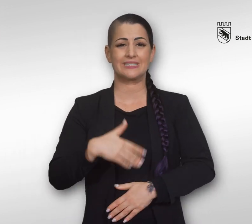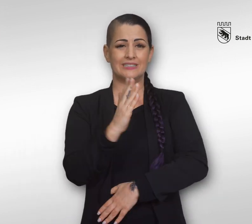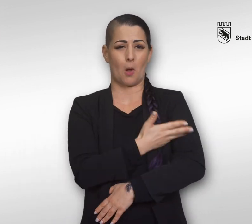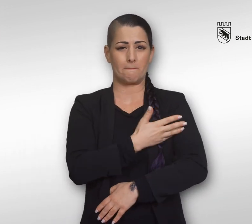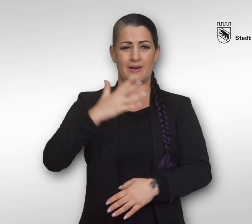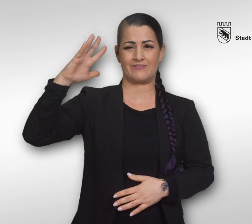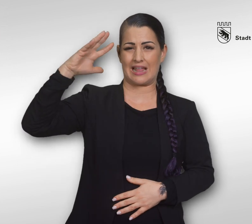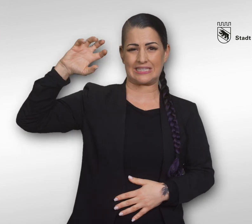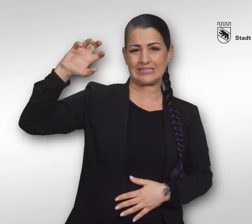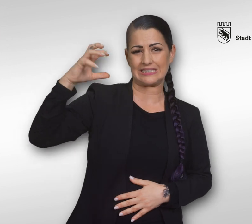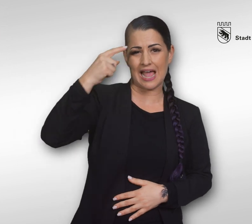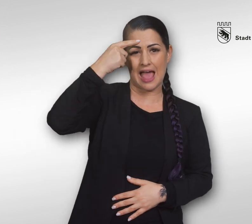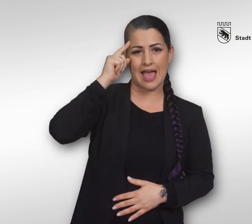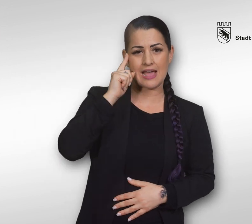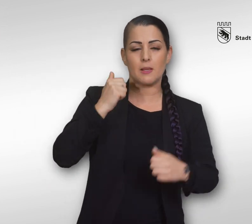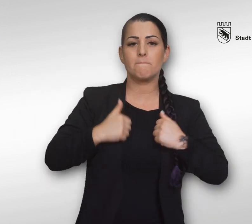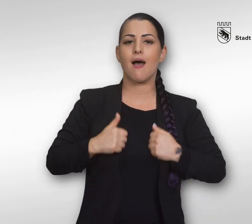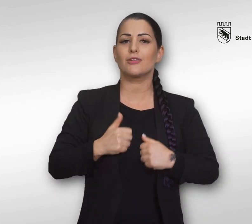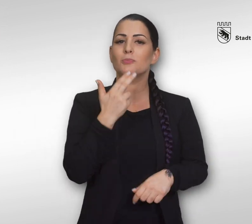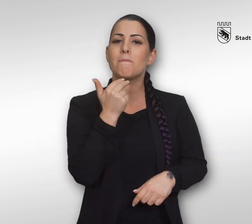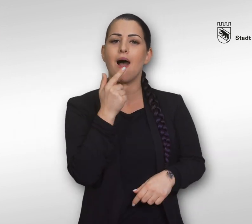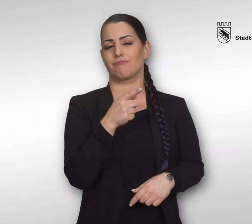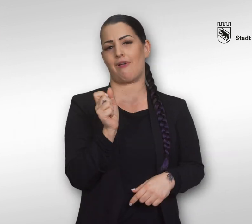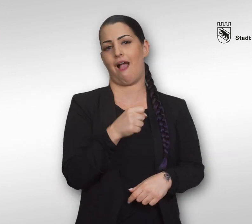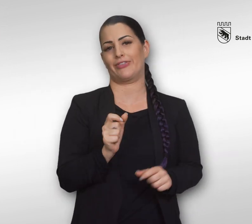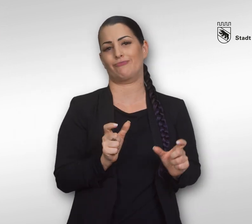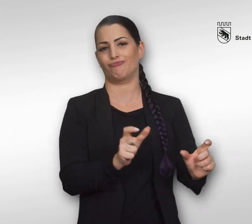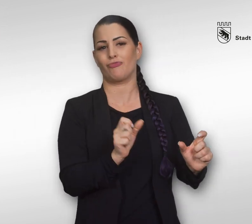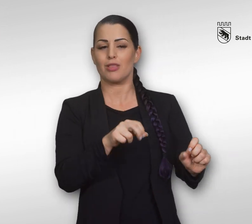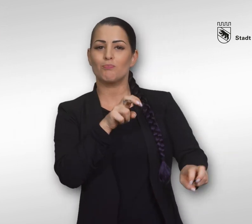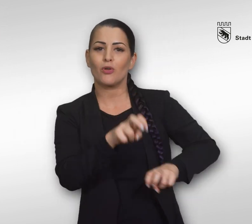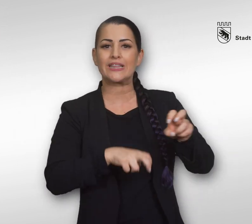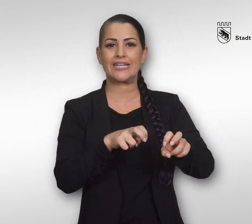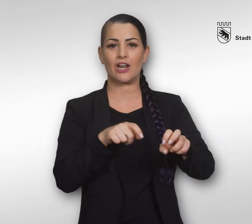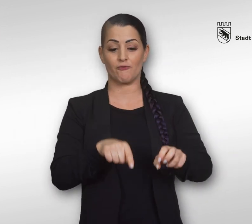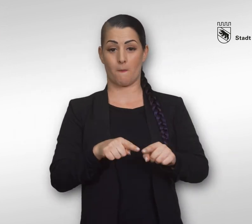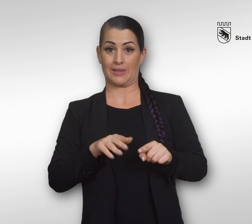Dem Badespaß bei heissem Sommerwetter steht also zwischen Thun und Bern nichts im Weg.